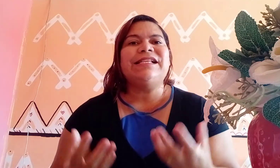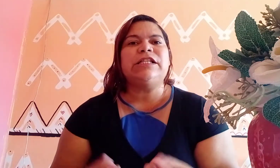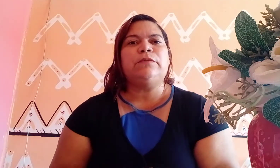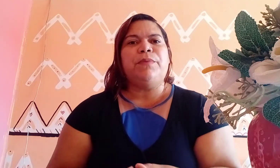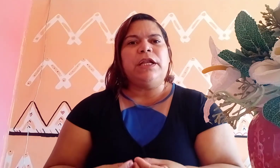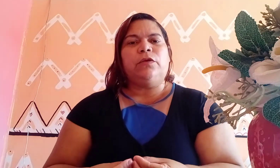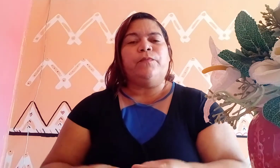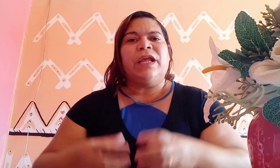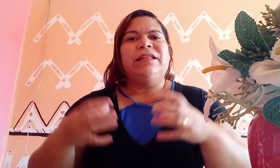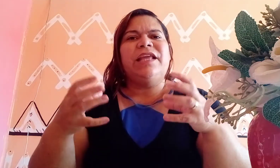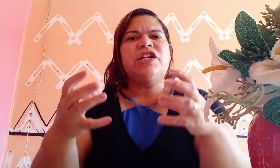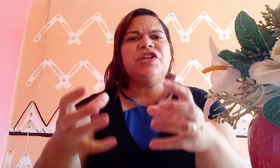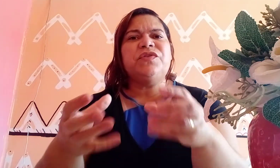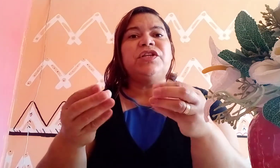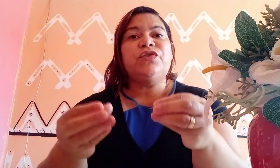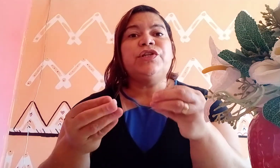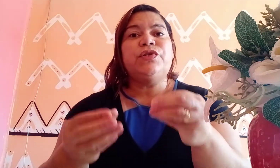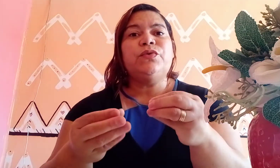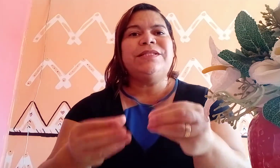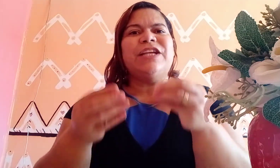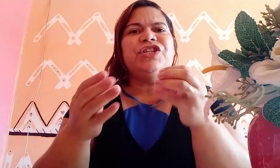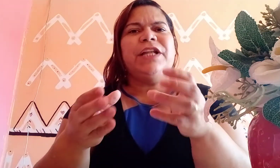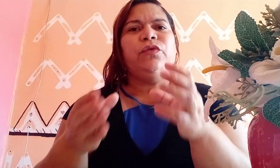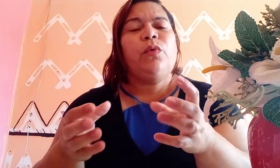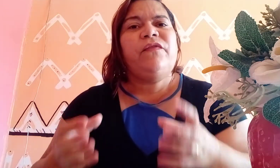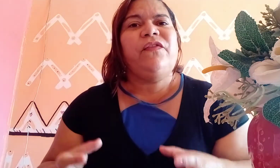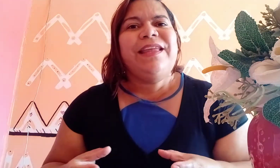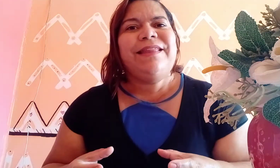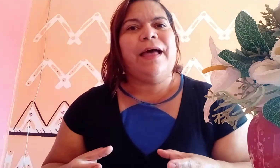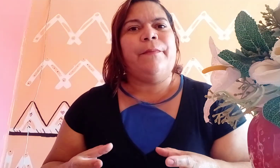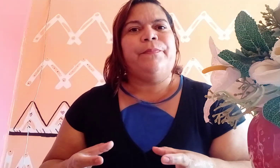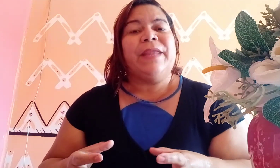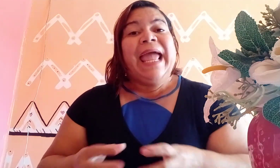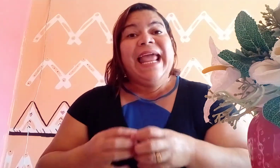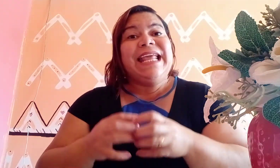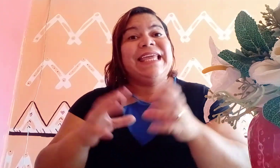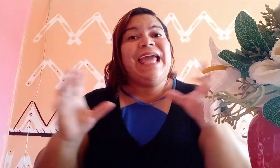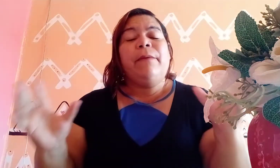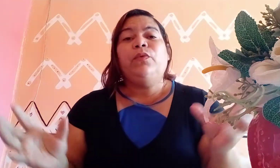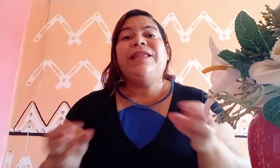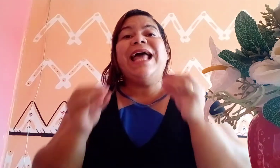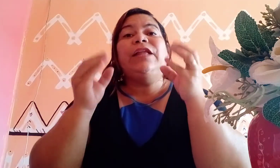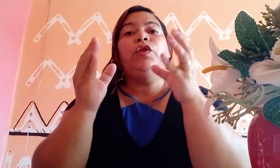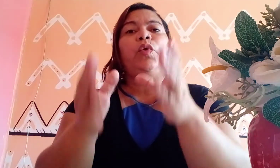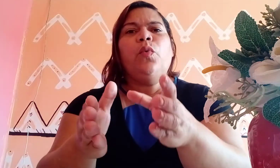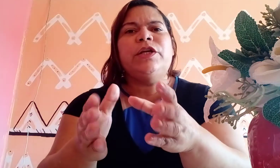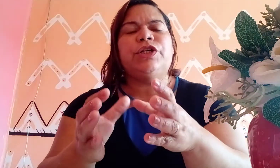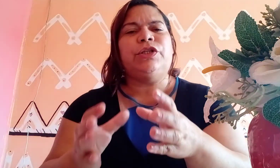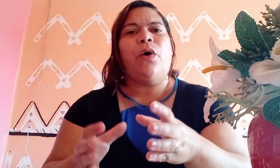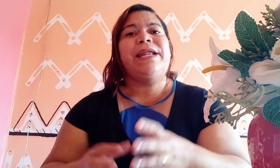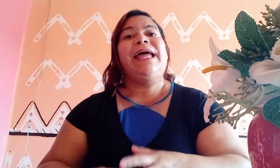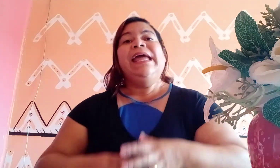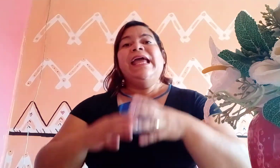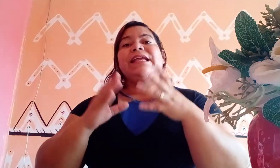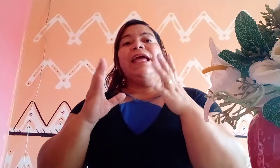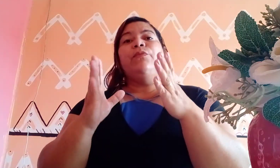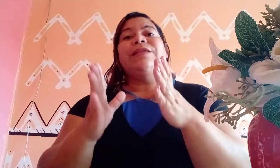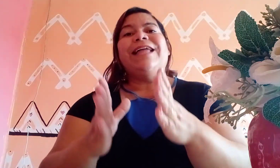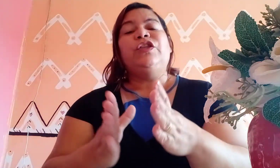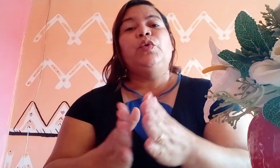espírito. Deixa o Senhor Jesus agir na Tua vida. Ele quer mudar a Tua história, Ele quer mudar a